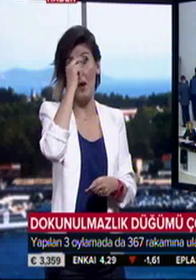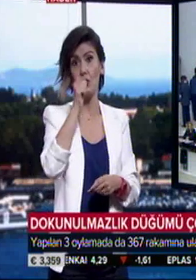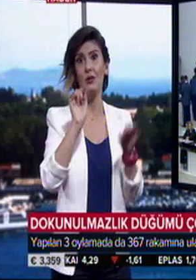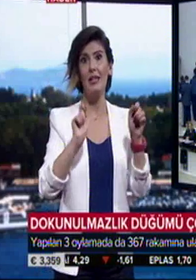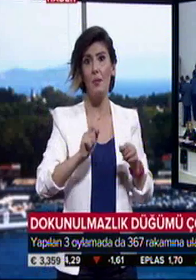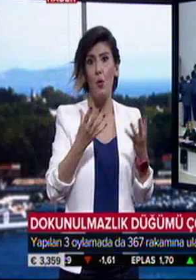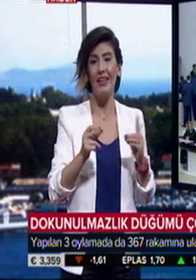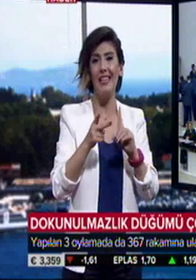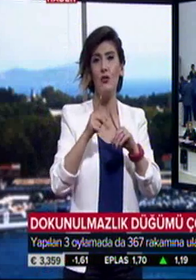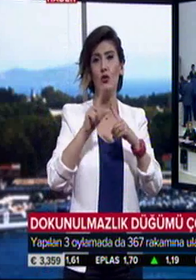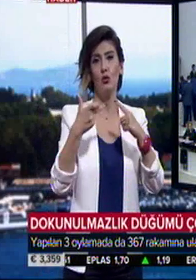olan ikinci tur oylamada.